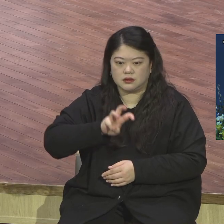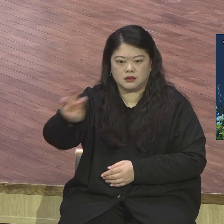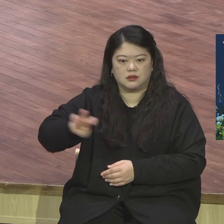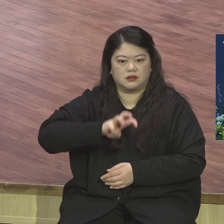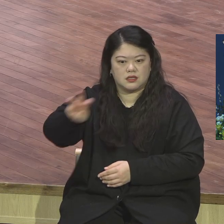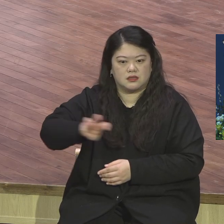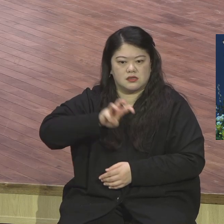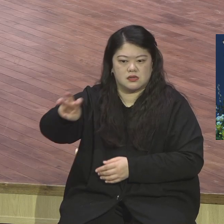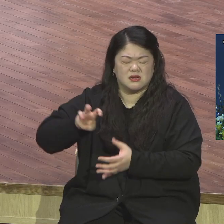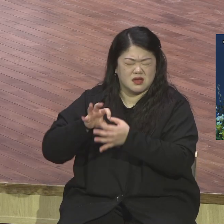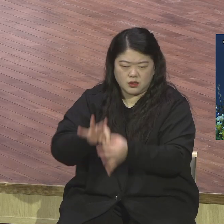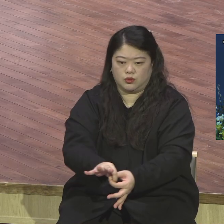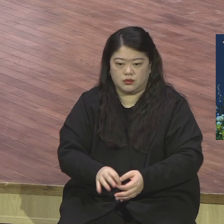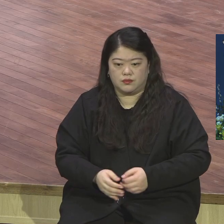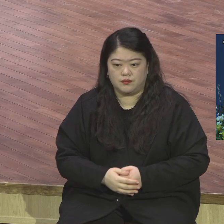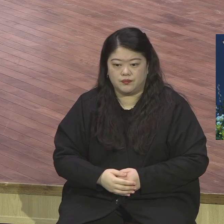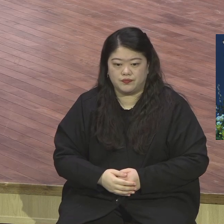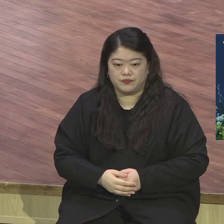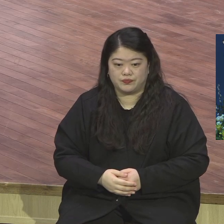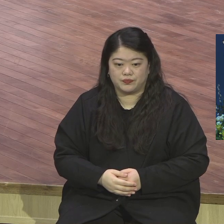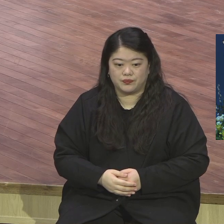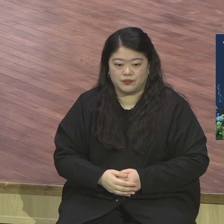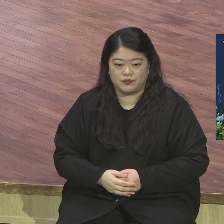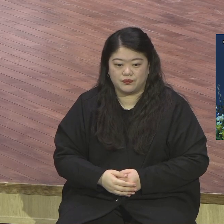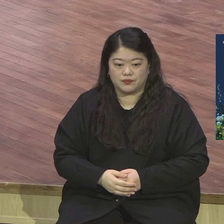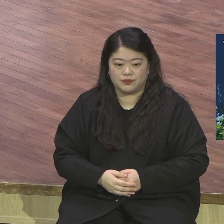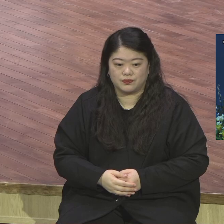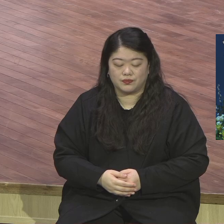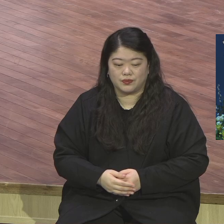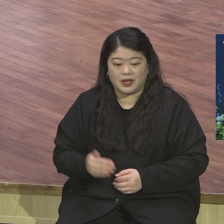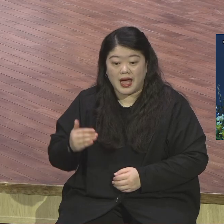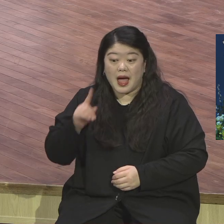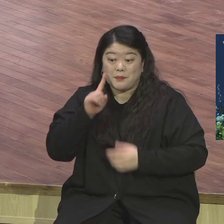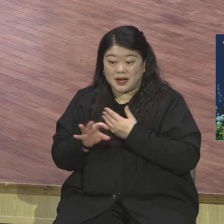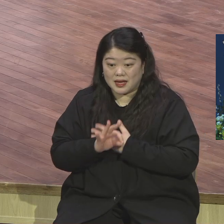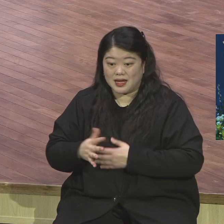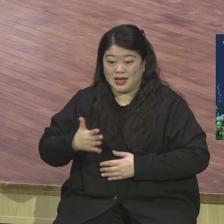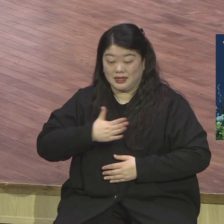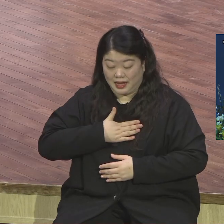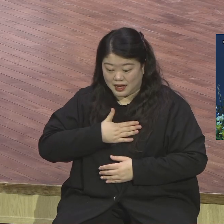맡아야 하거든 자기가 안 맡으면 안 해요 자기가 맡아야 목숨을 간다 말이에요